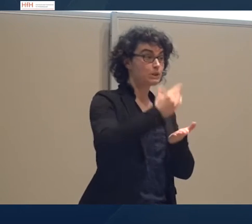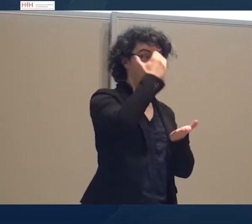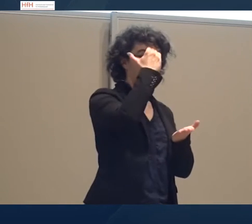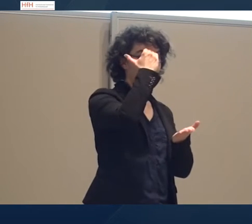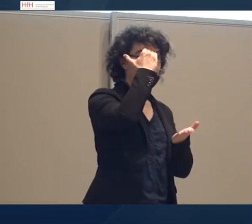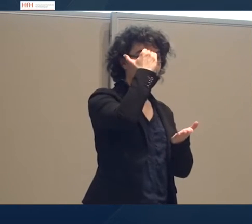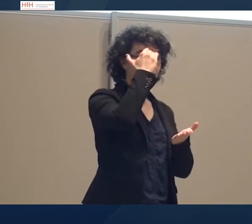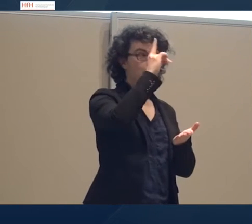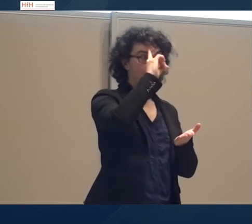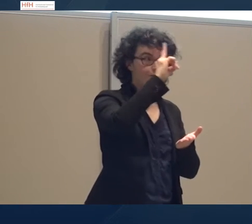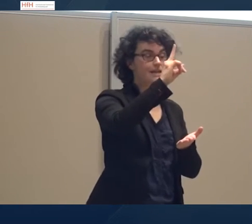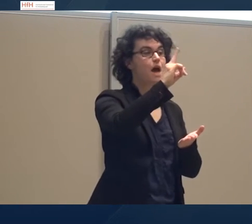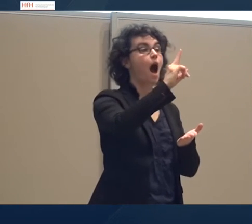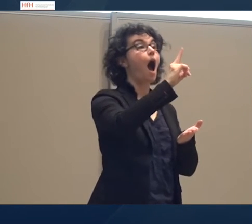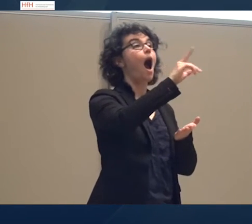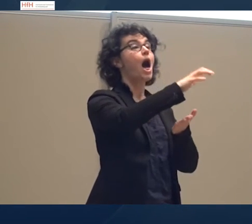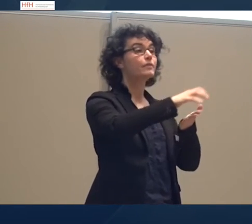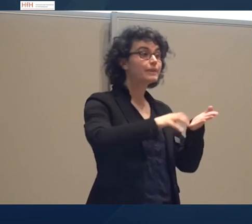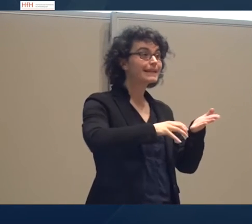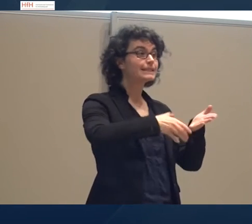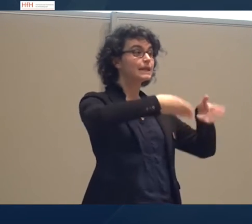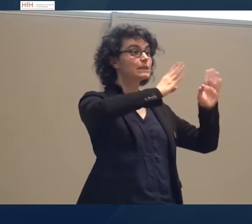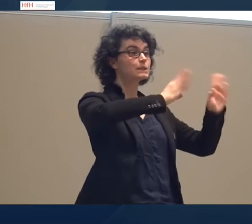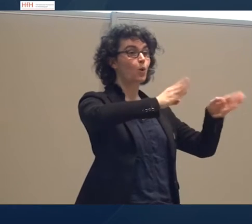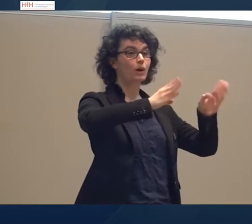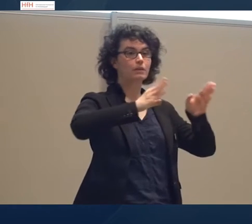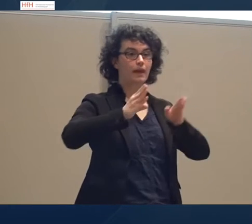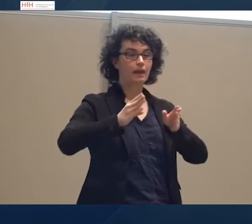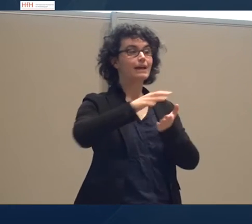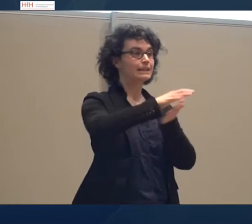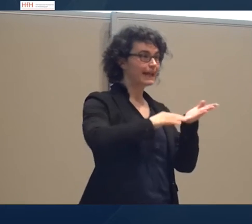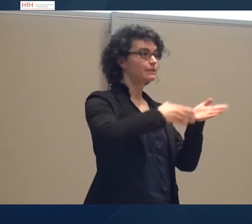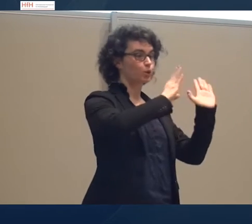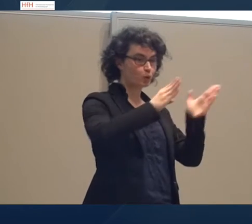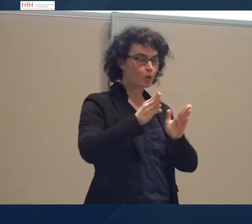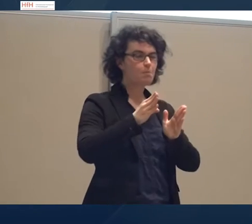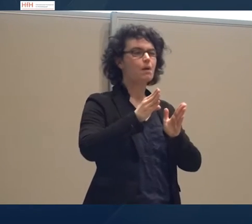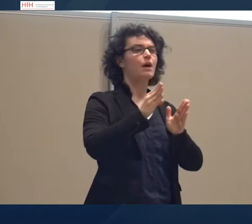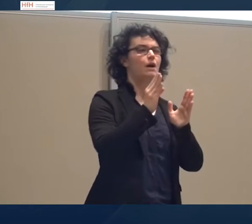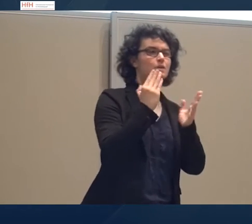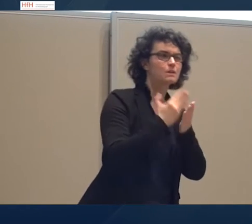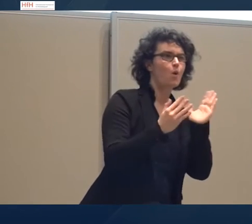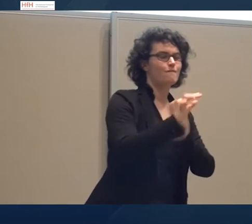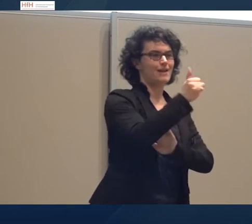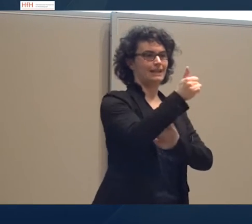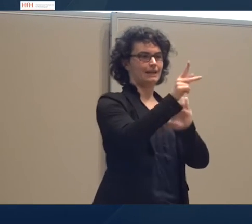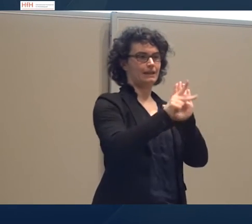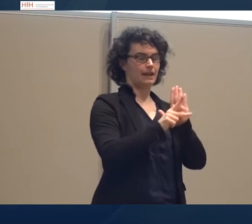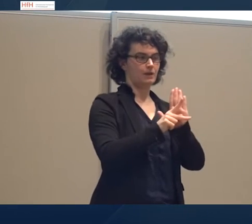eine bestimmte Textsorte eines bestimmten Texttyps richtig zu formulieren. Heute wird sehr viel Aufwand